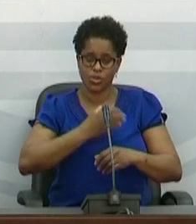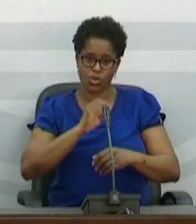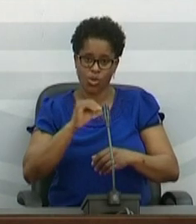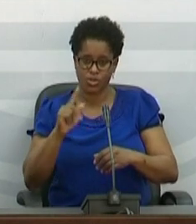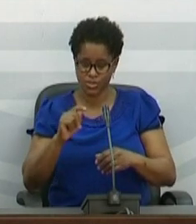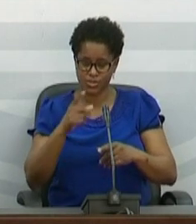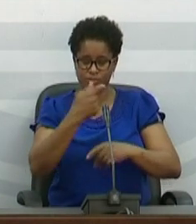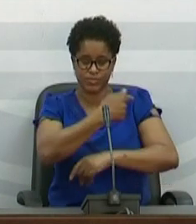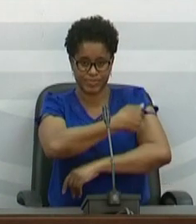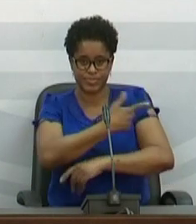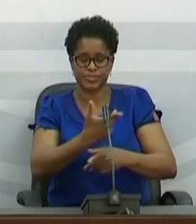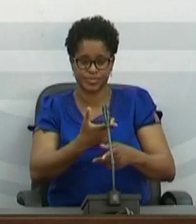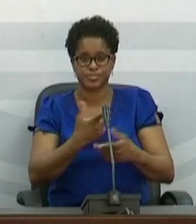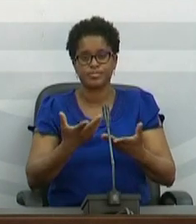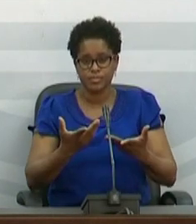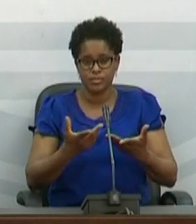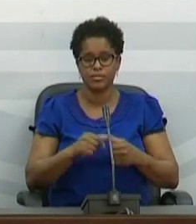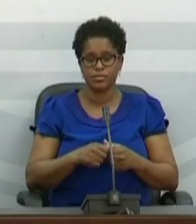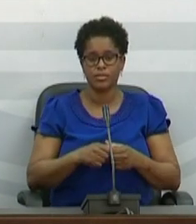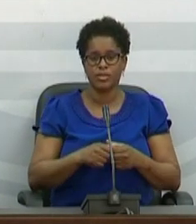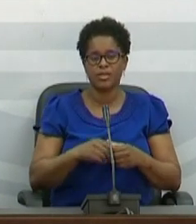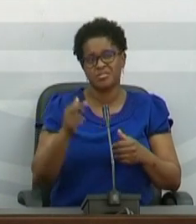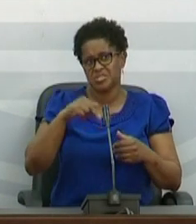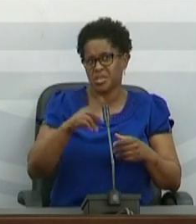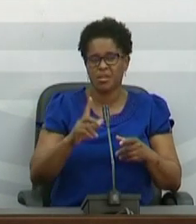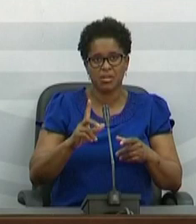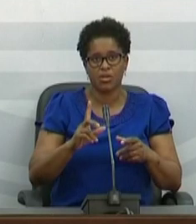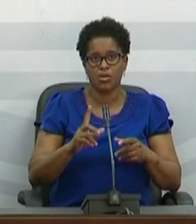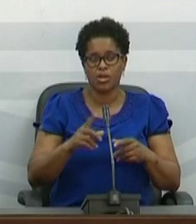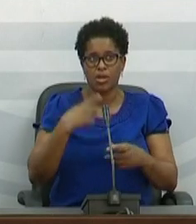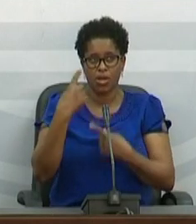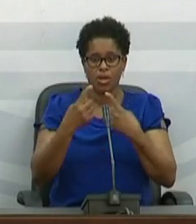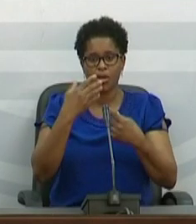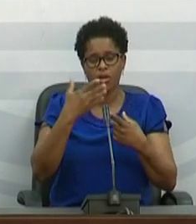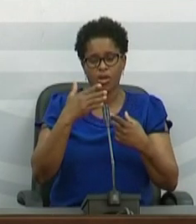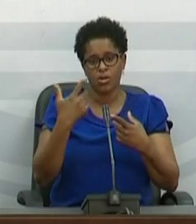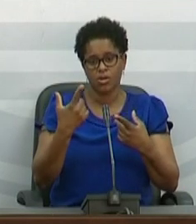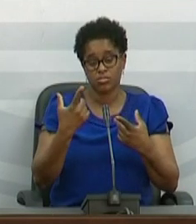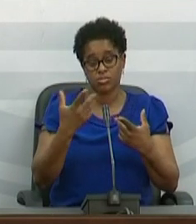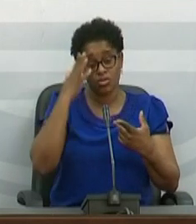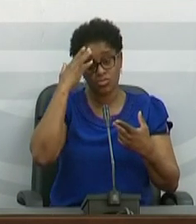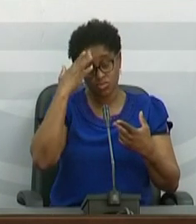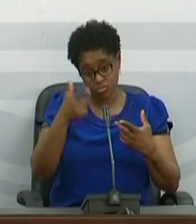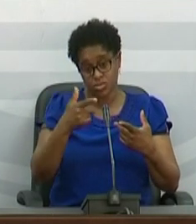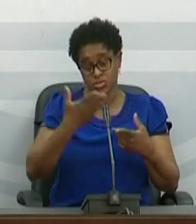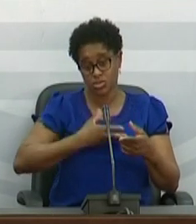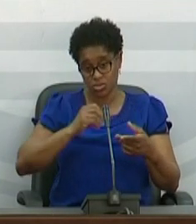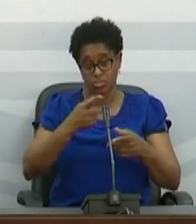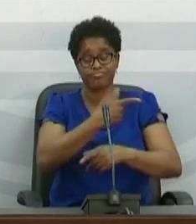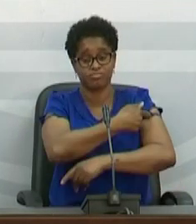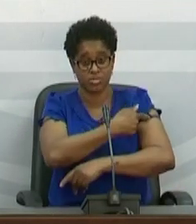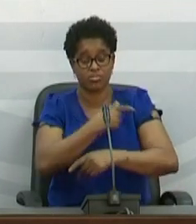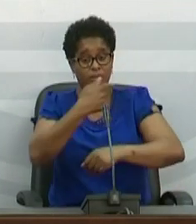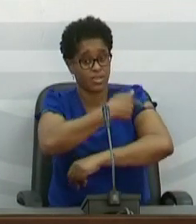necessárias, aliás, não chega ao número de doses necessárias para vacinar 20% da